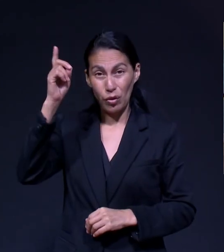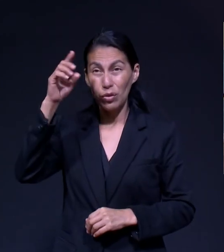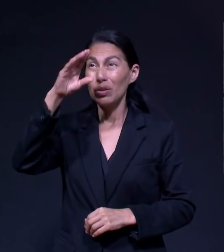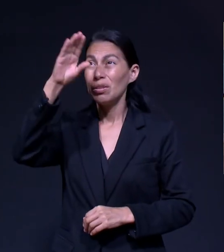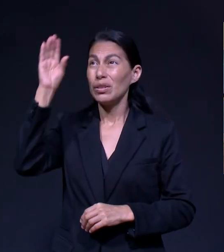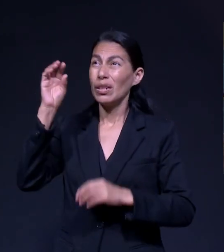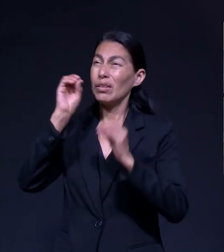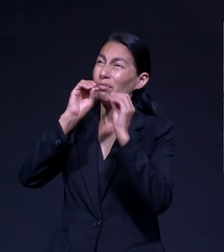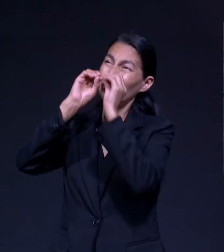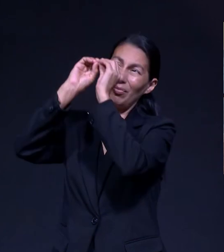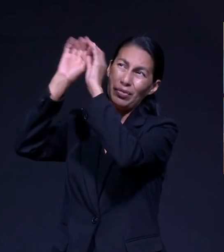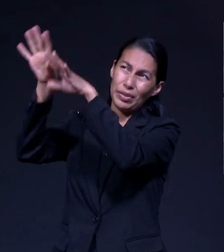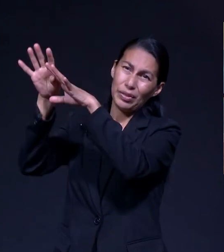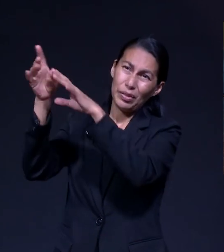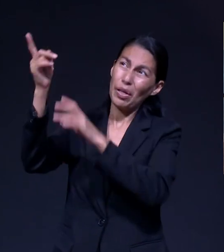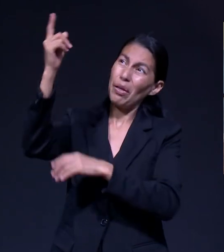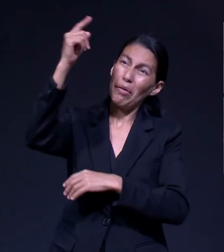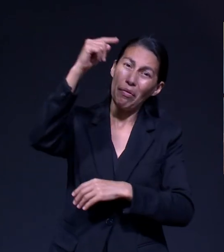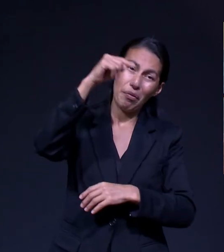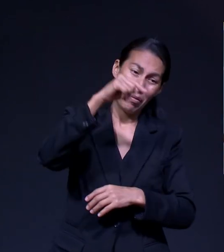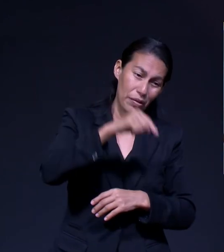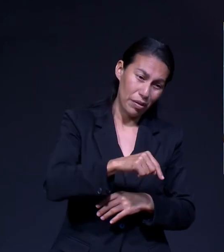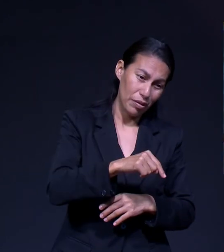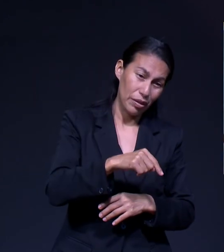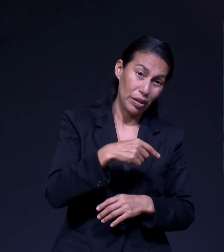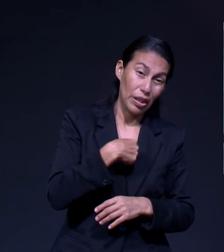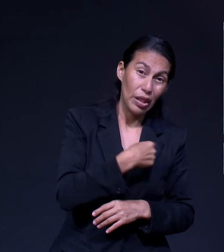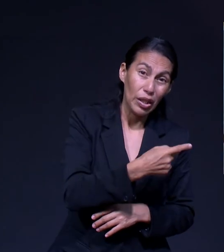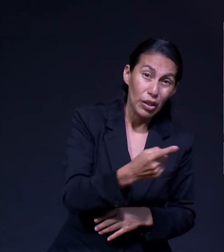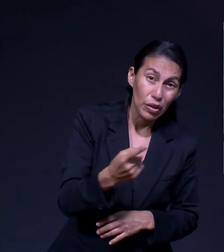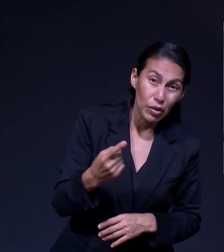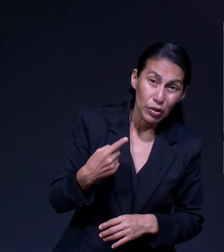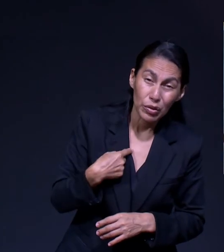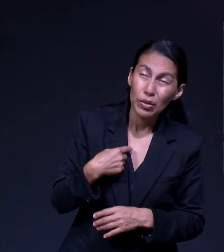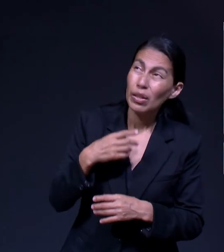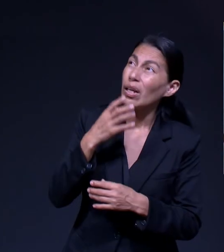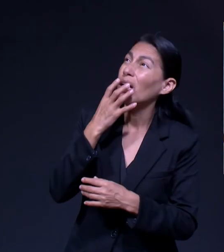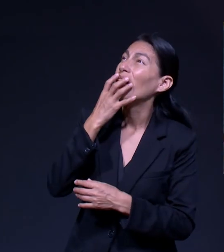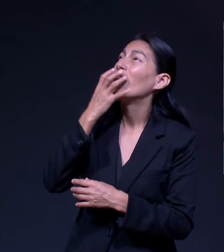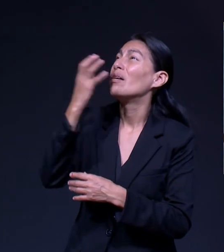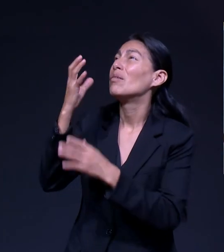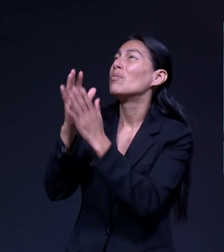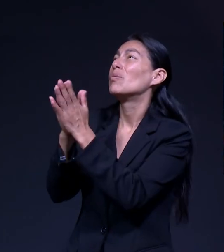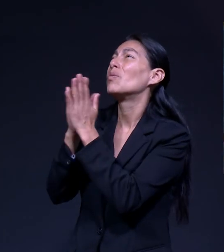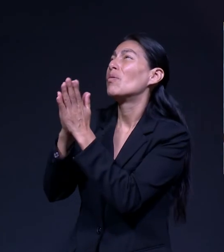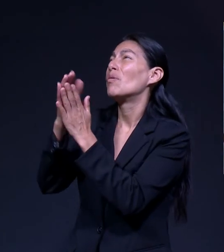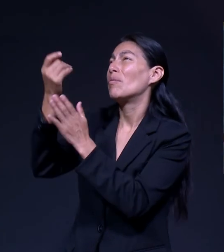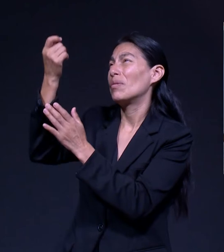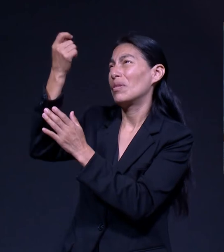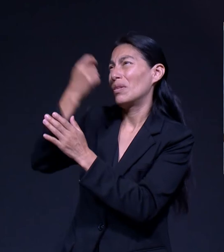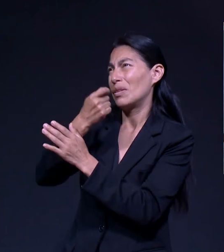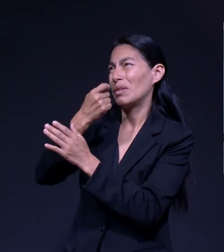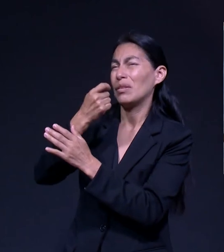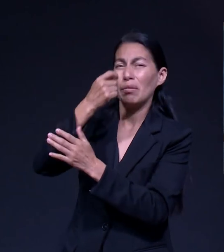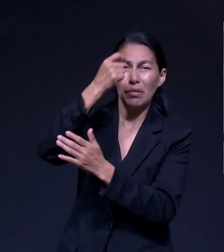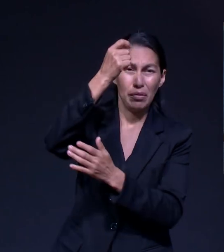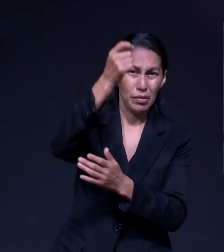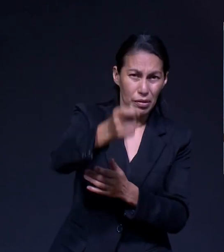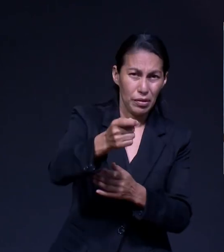Para Venir Con Nosotros Y Nosotros Clamamos A Dios Para Que Podamos Ser Bendición Para Los Demás Así Que Mientras